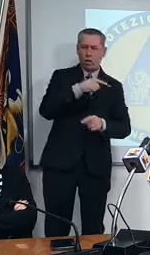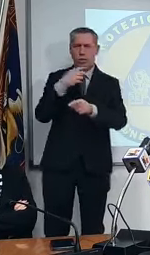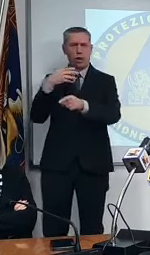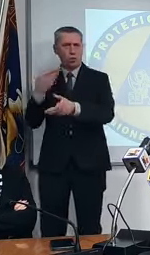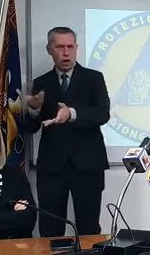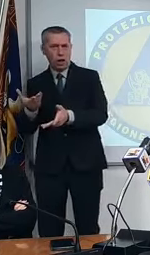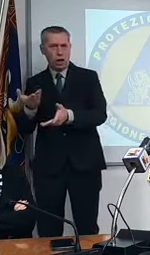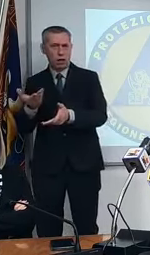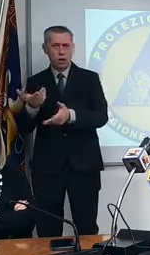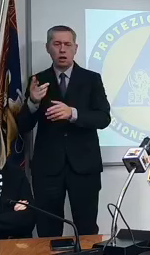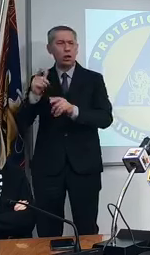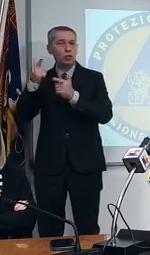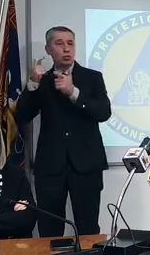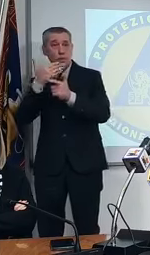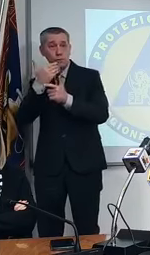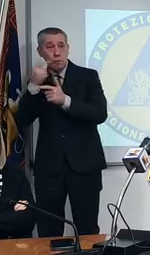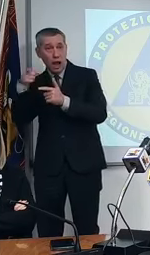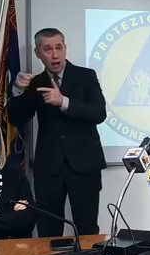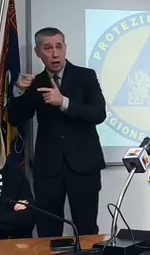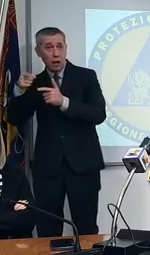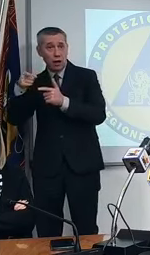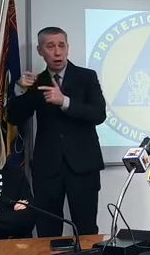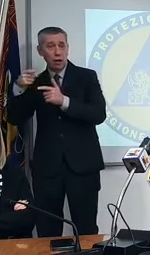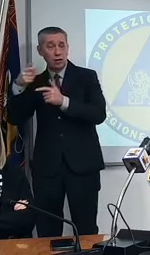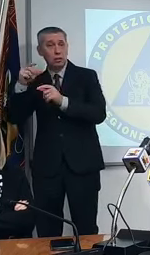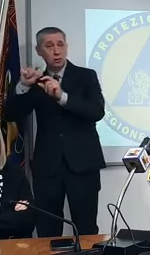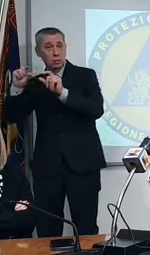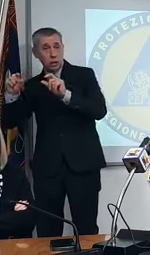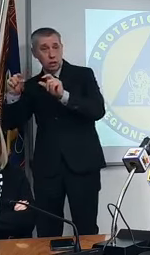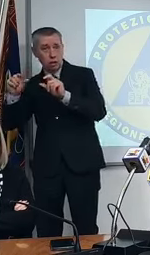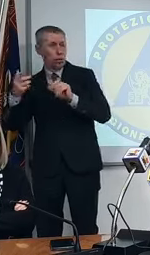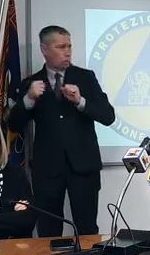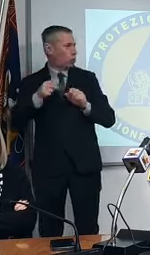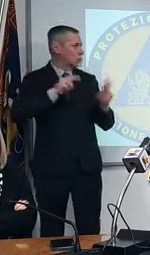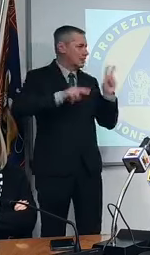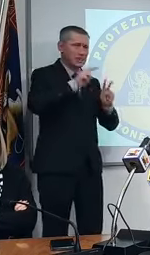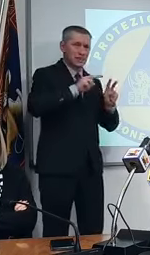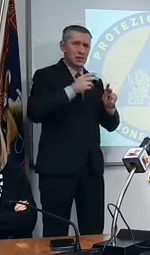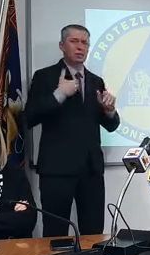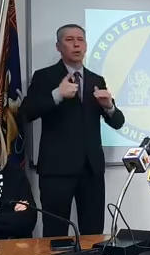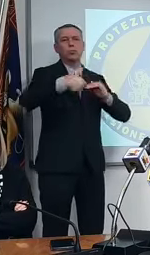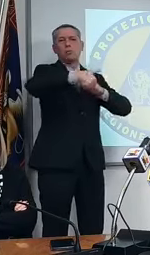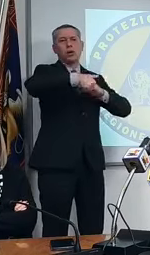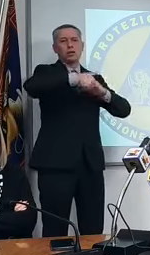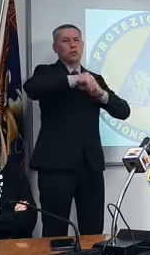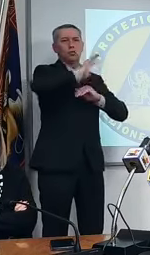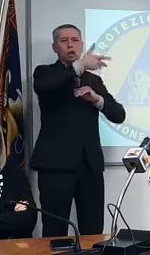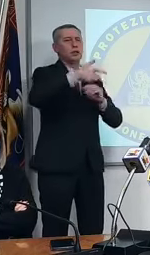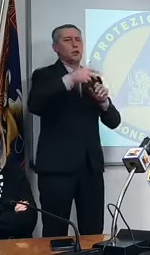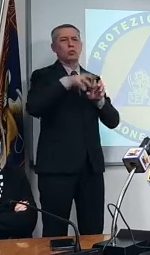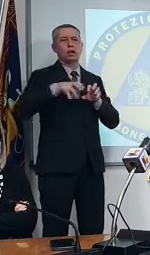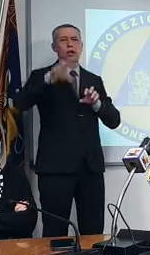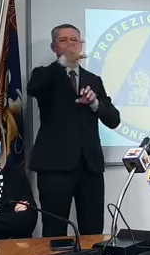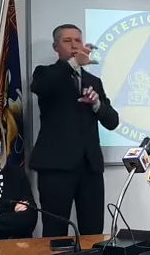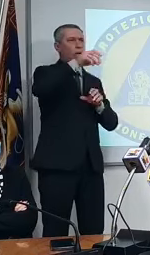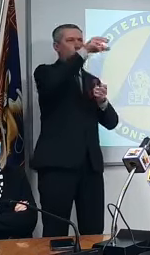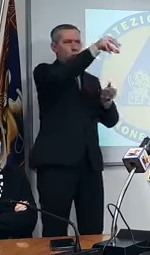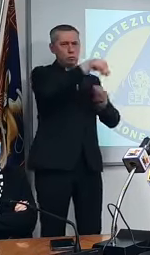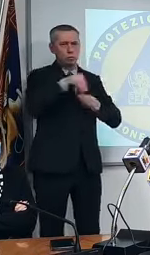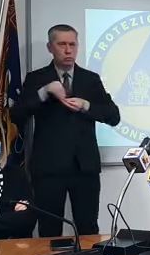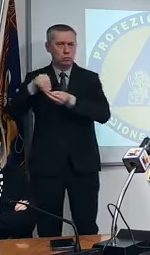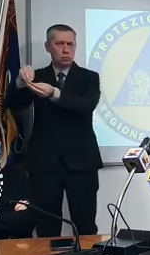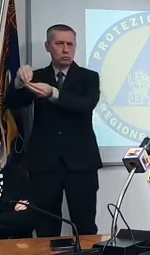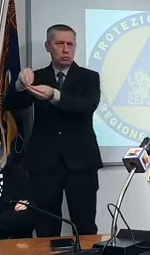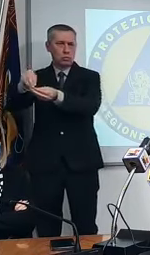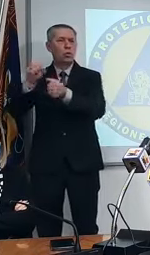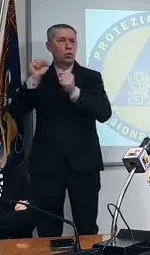trovavamo ci sono anche i prestiti tra regione ci sono insomma li abbiamo fatti noi non capisco ma c'era il commissario nazionale che potevo